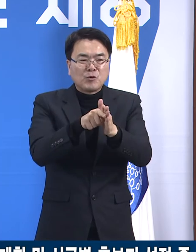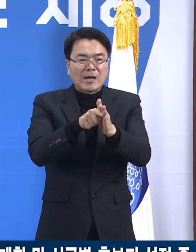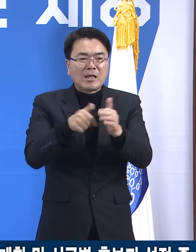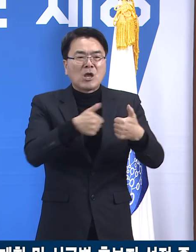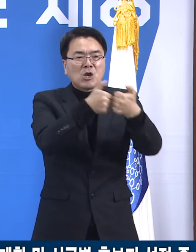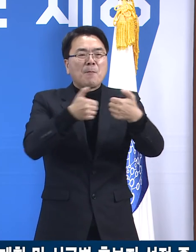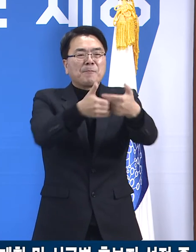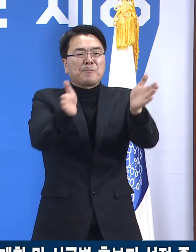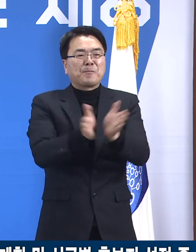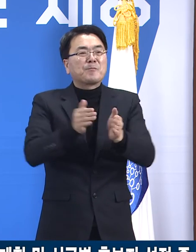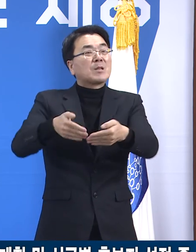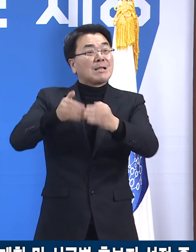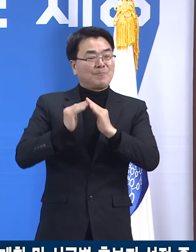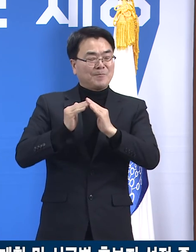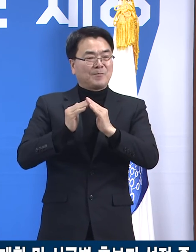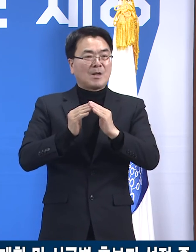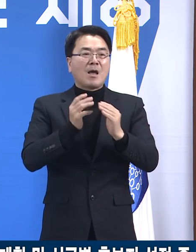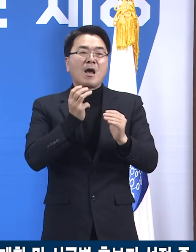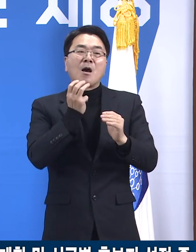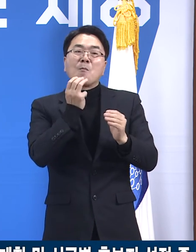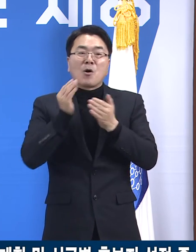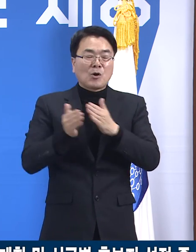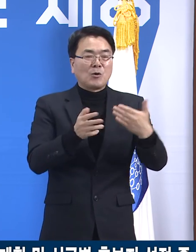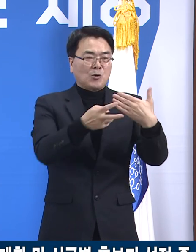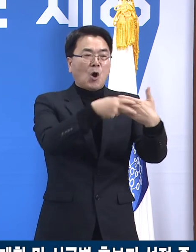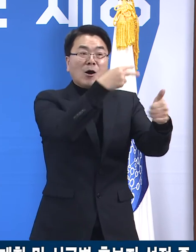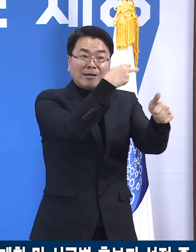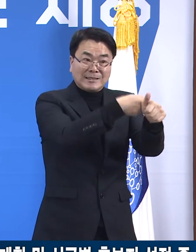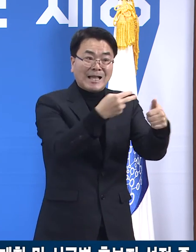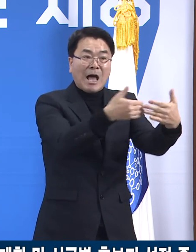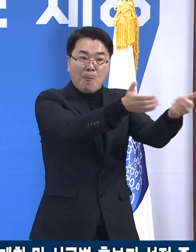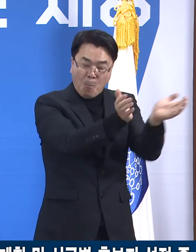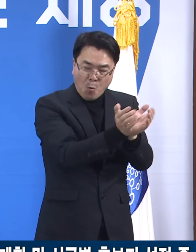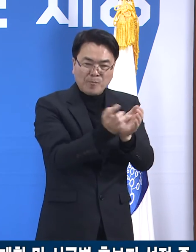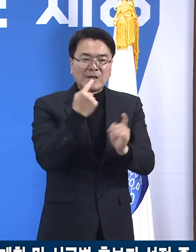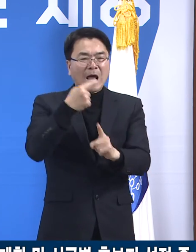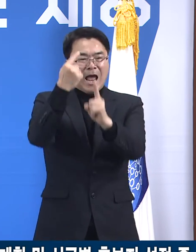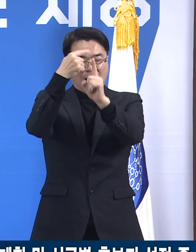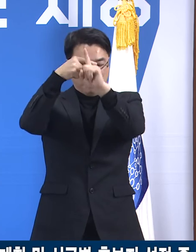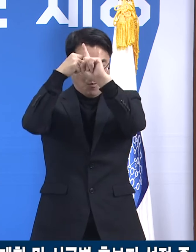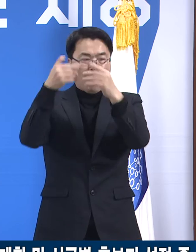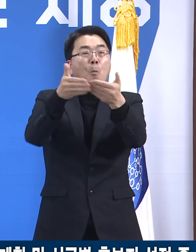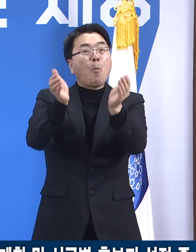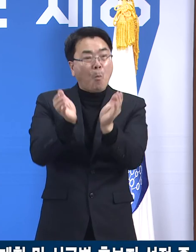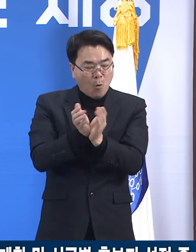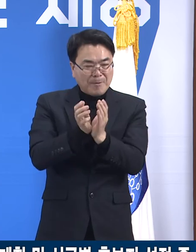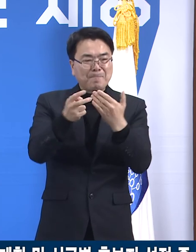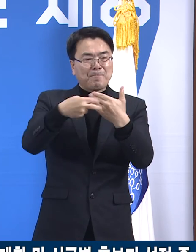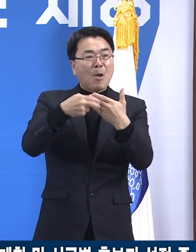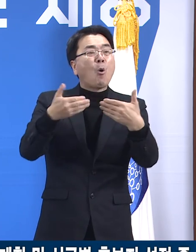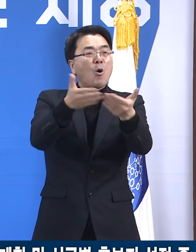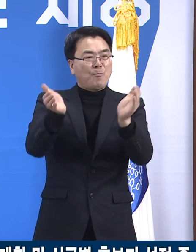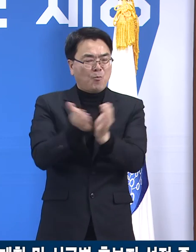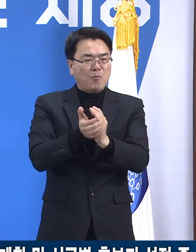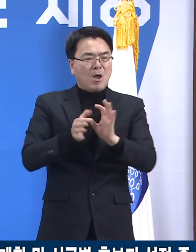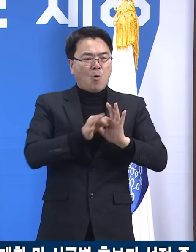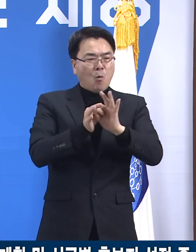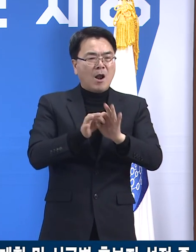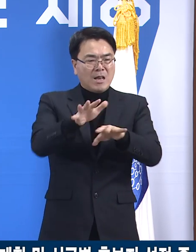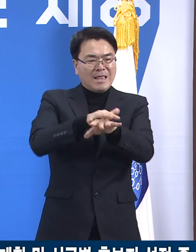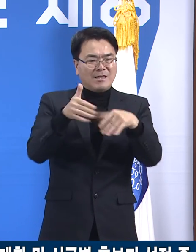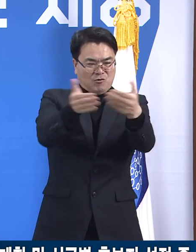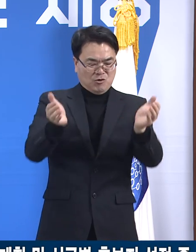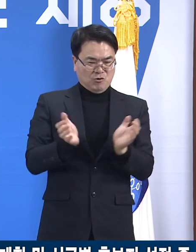경기도 의사회, 경기도 간호사회, 경기도 병원회 등 관련된 유관단체, 그리고